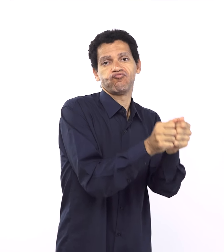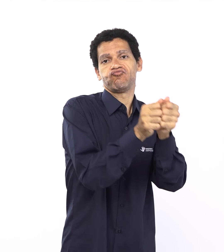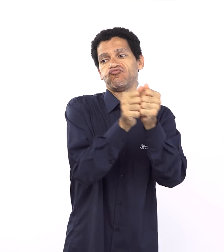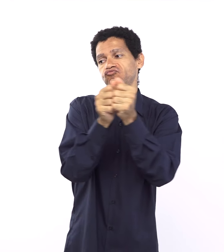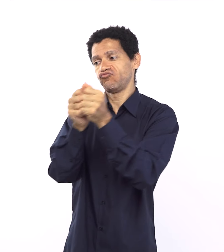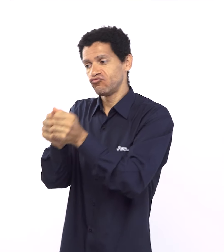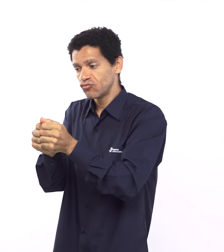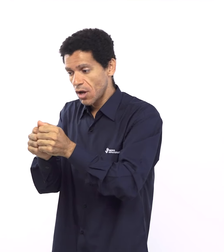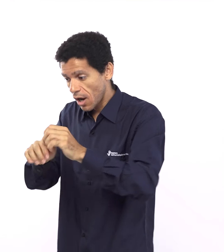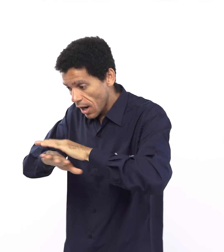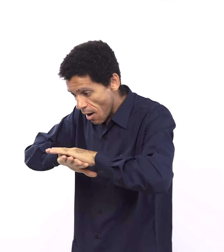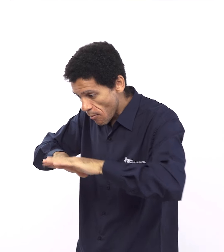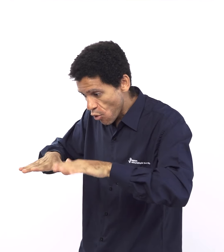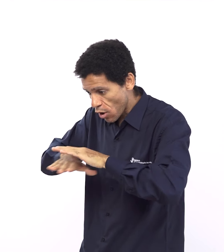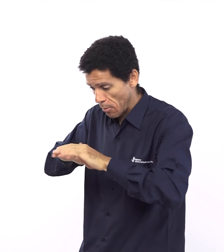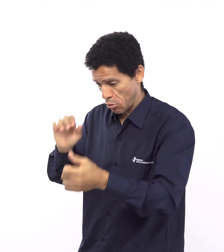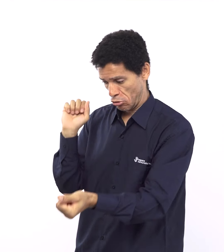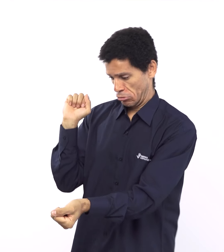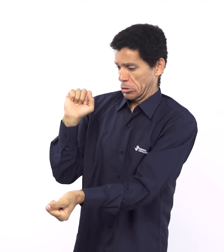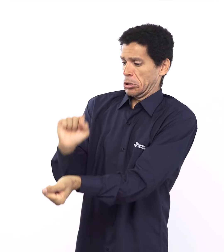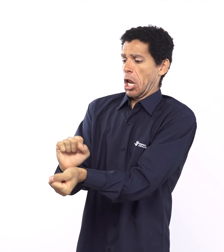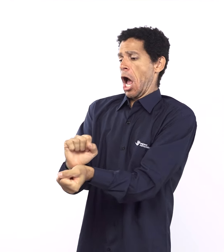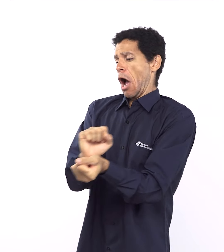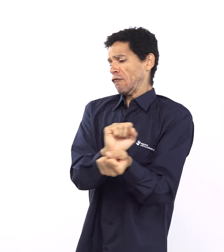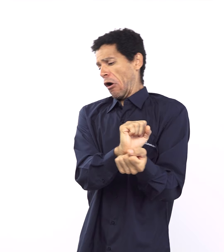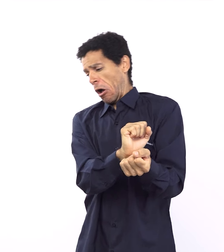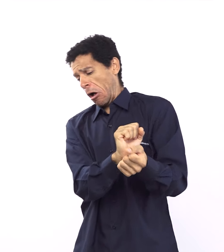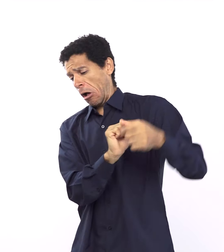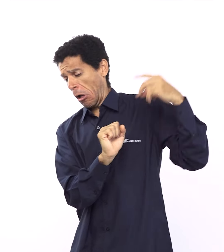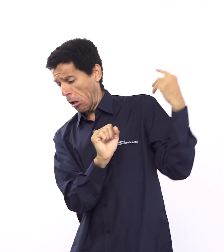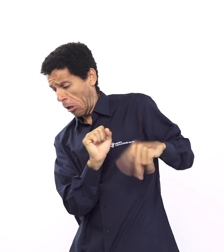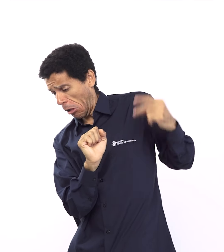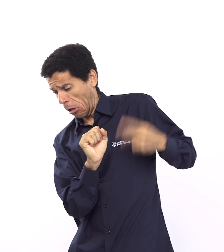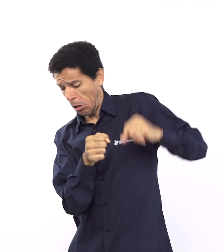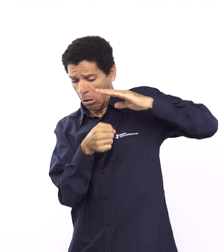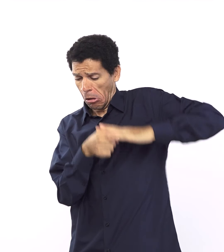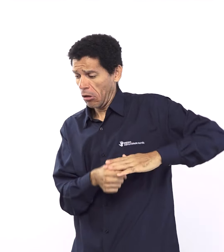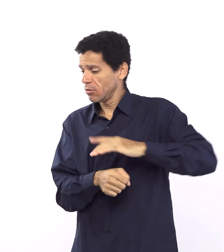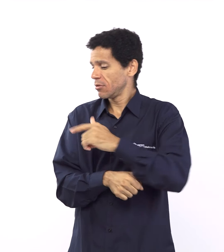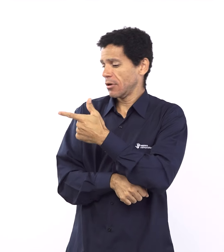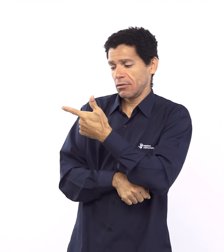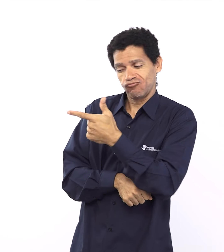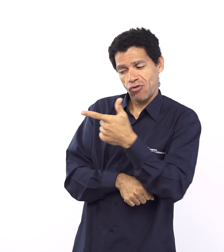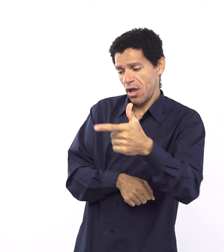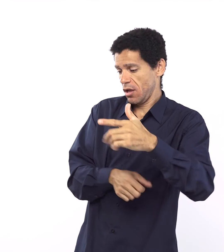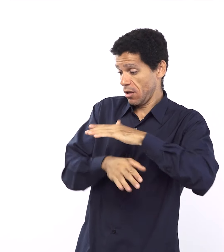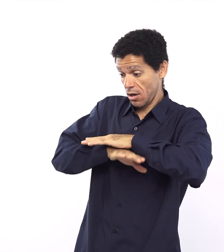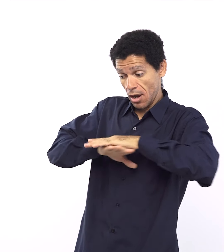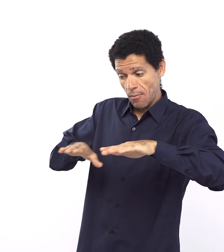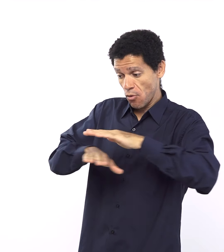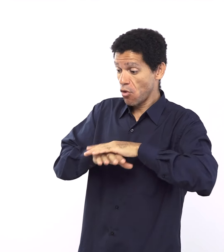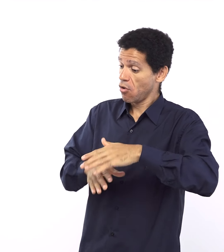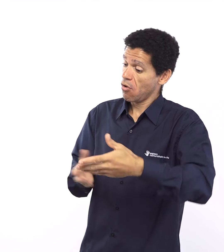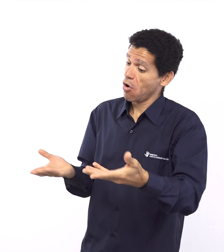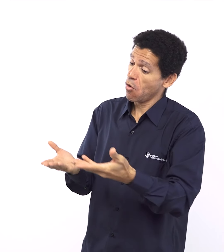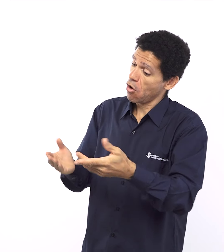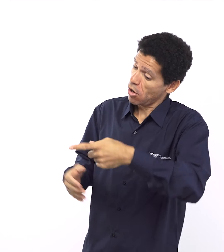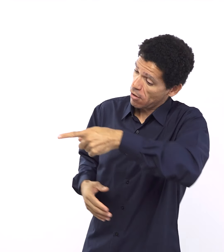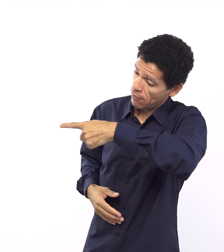livres tem todo o direito de escolher mais uma vez voltar a fazer a minha vontade aqui de acordo com essas dez